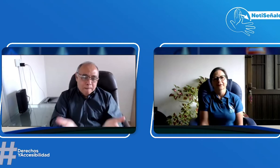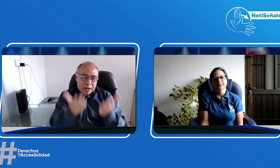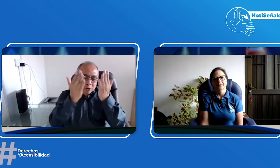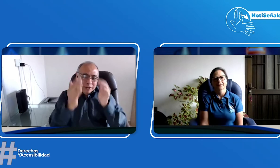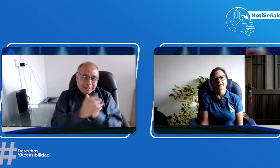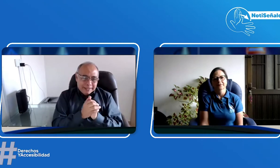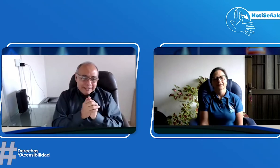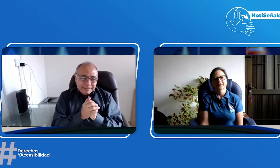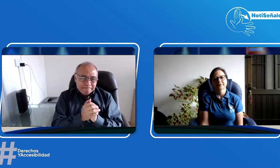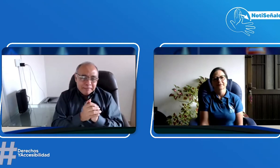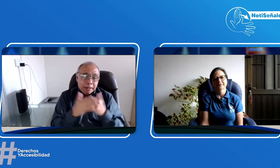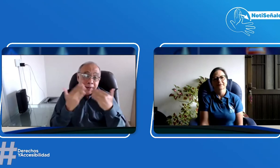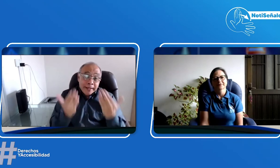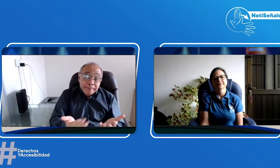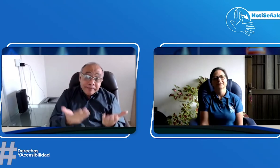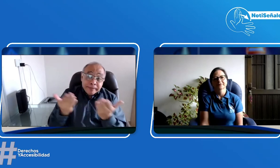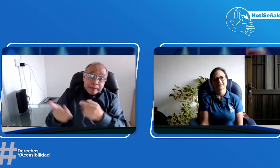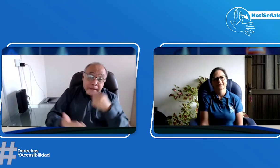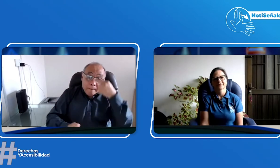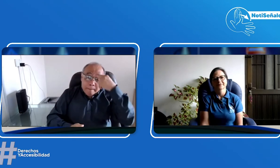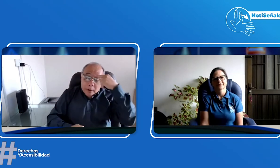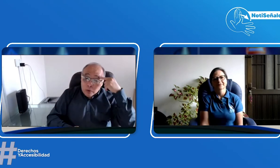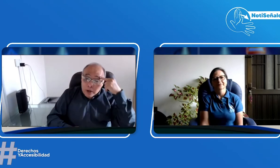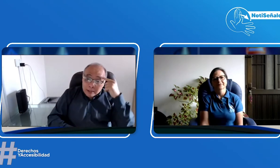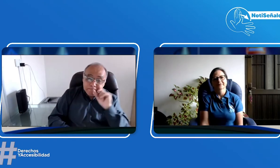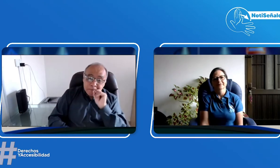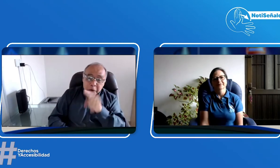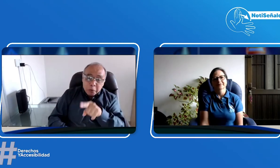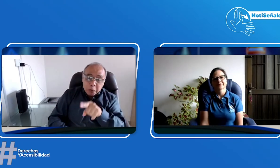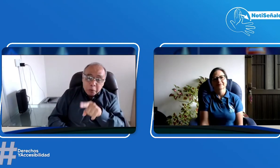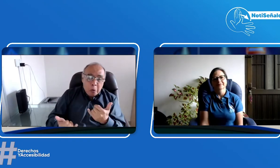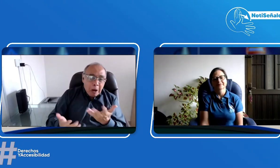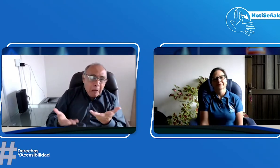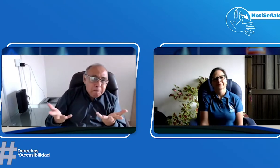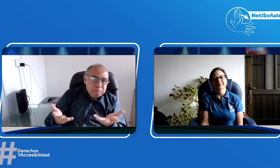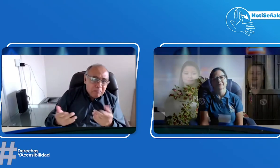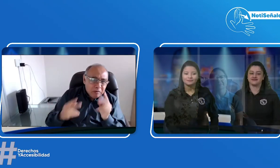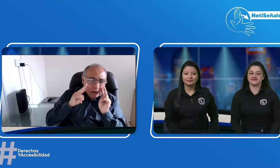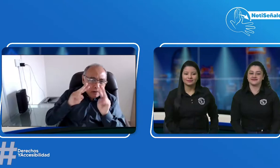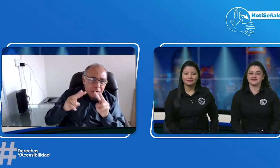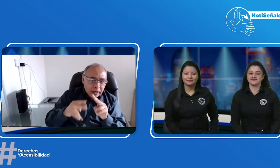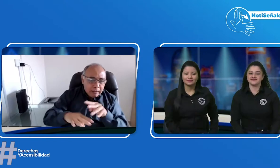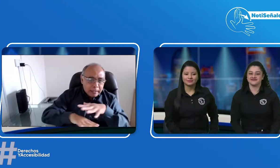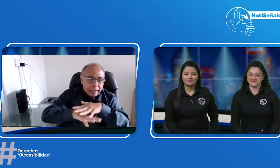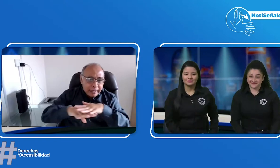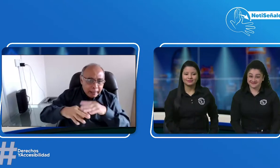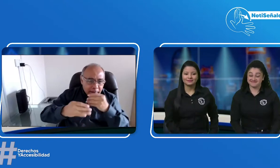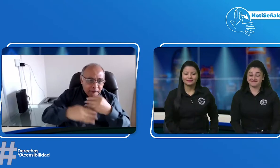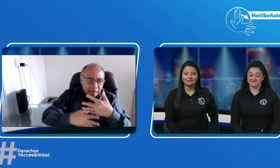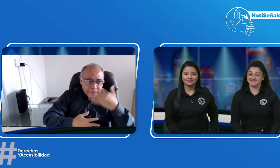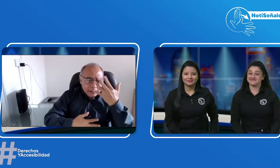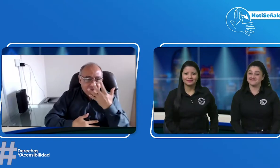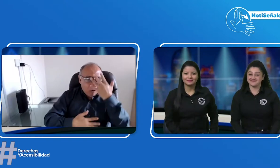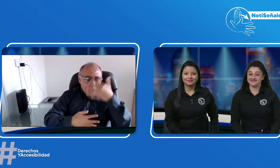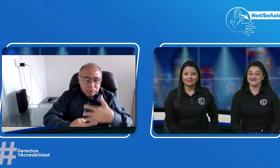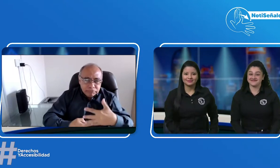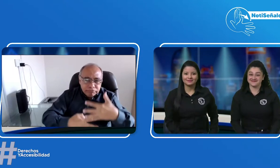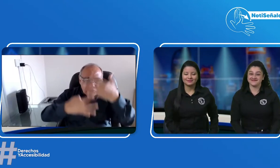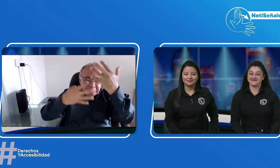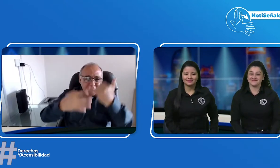busquemos ese norte del mejoramiento de la educación. Muchas gracias. Paula, cuéntanos qué hay en redes